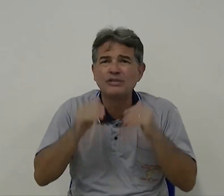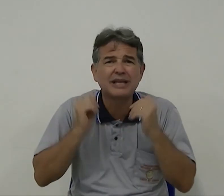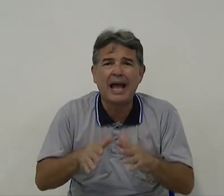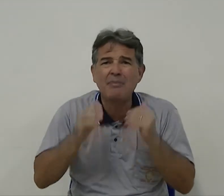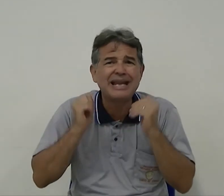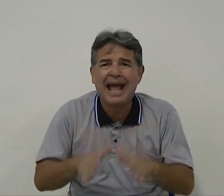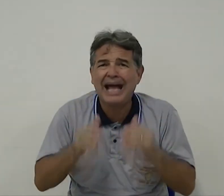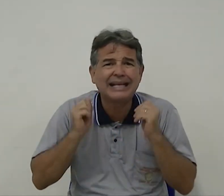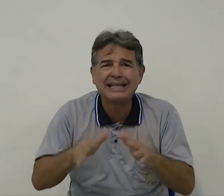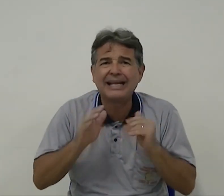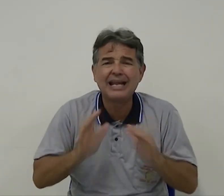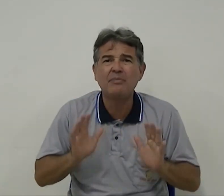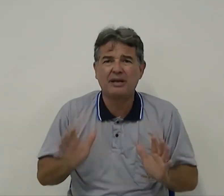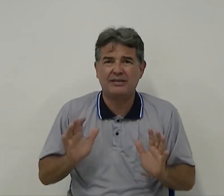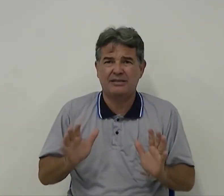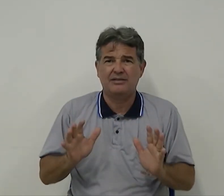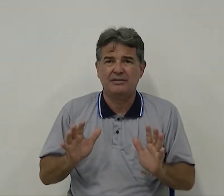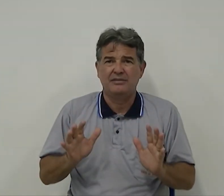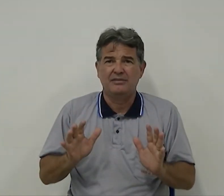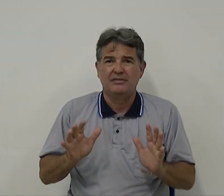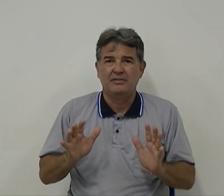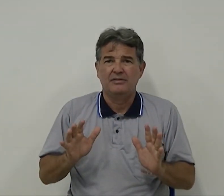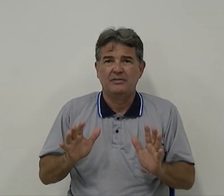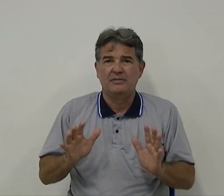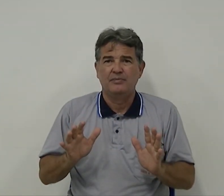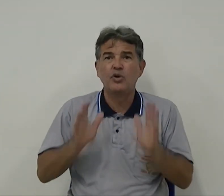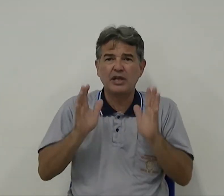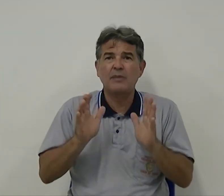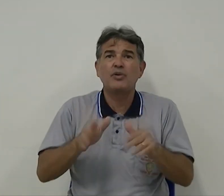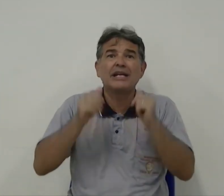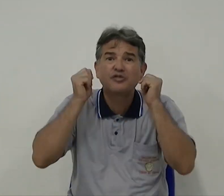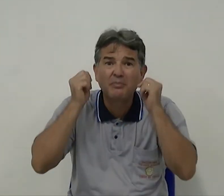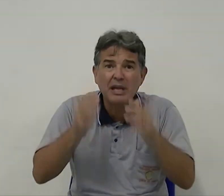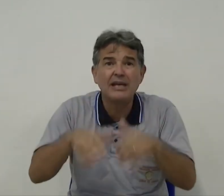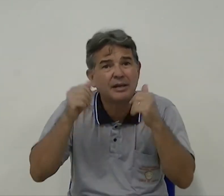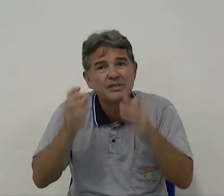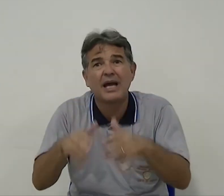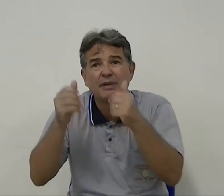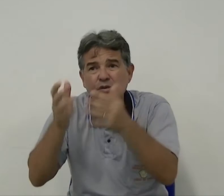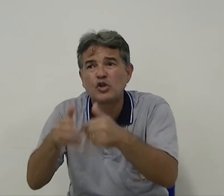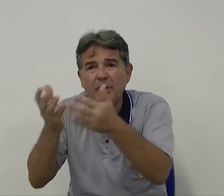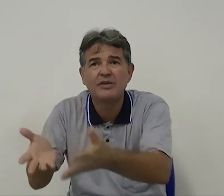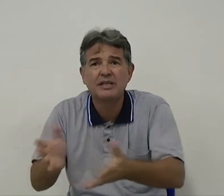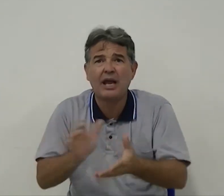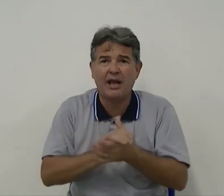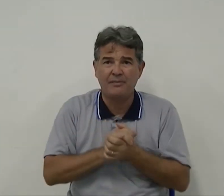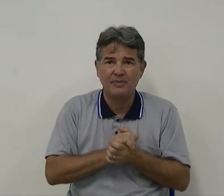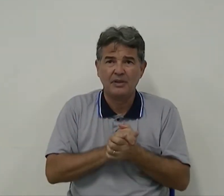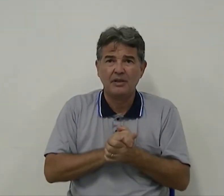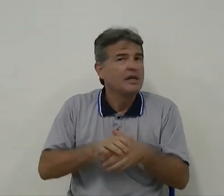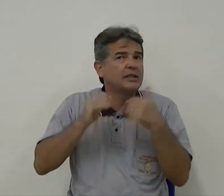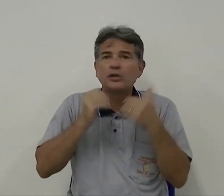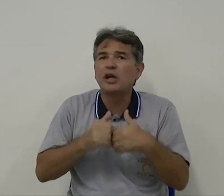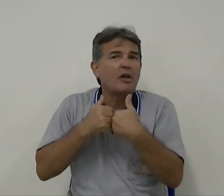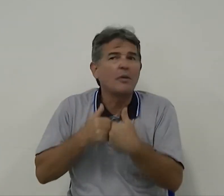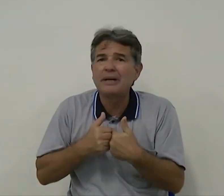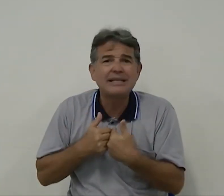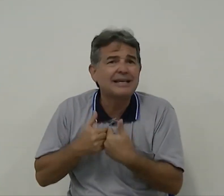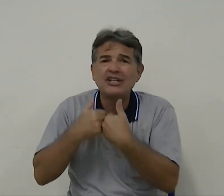sabem nada de libras. Por quê? Porque a família não sabe, não souber ensinar. Então, não é uma aprendizagem